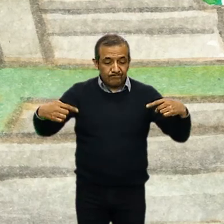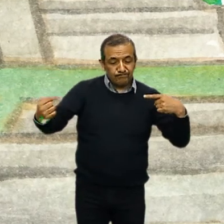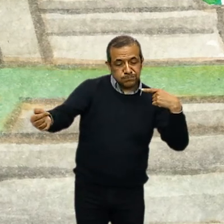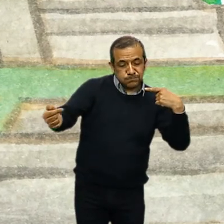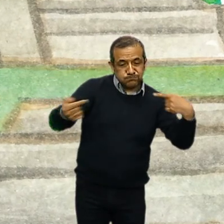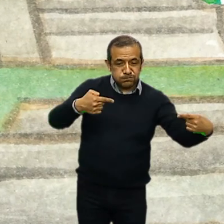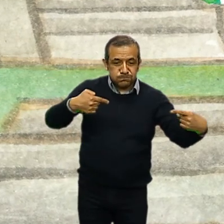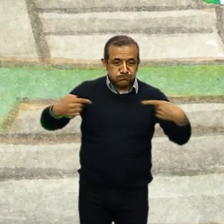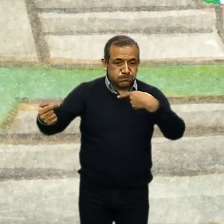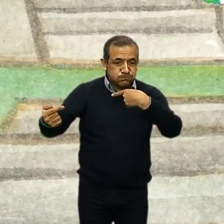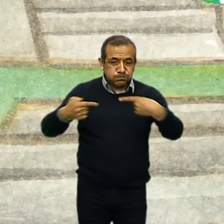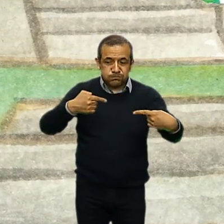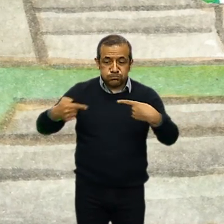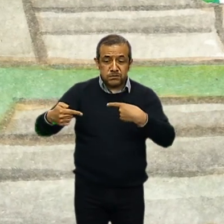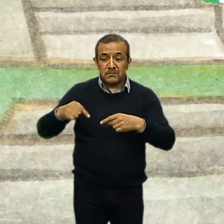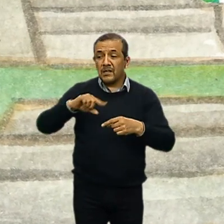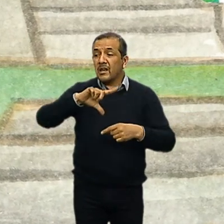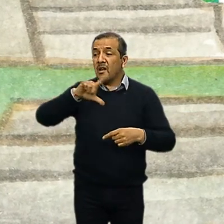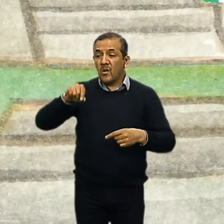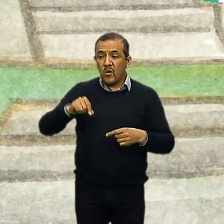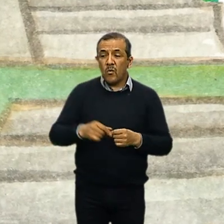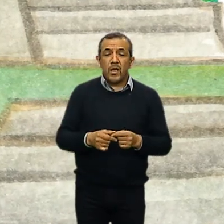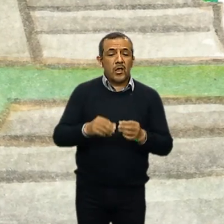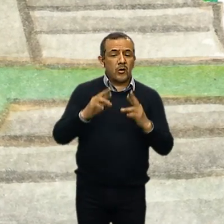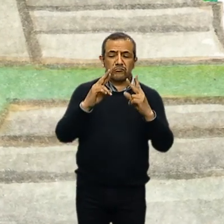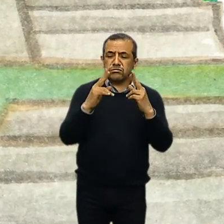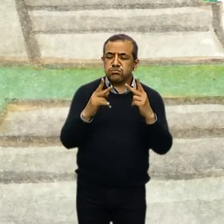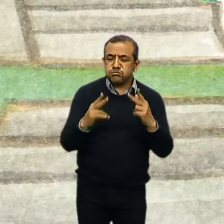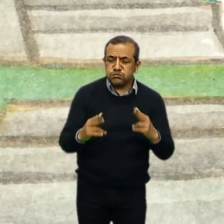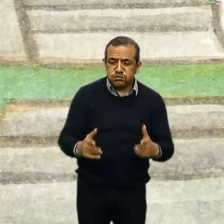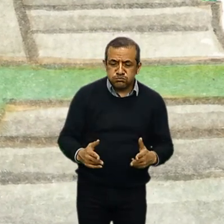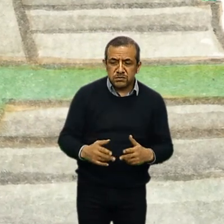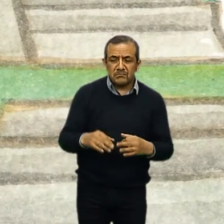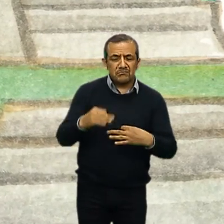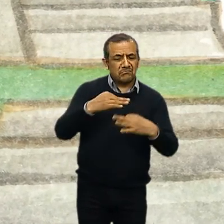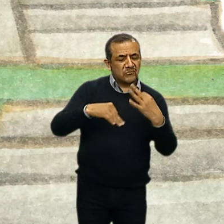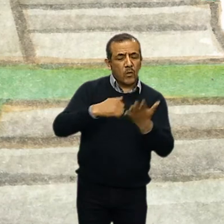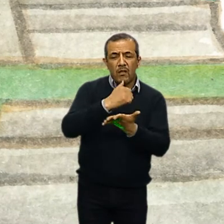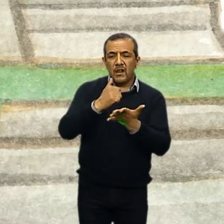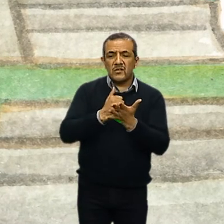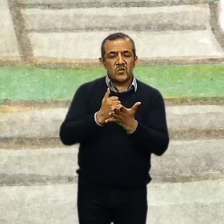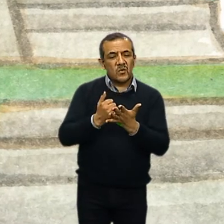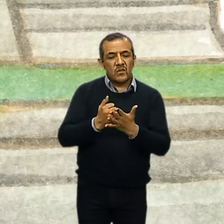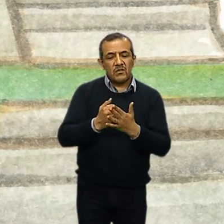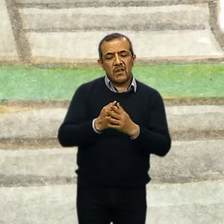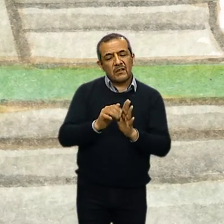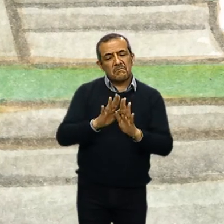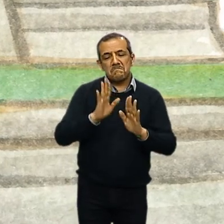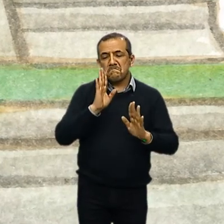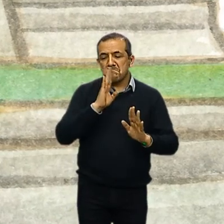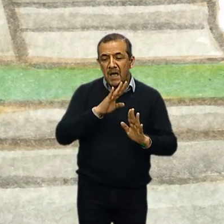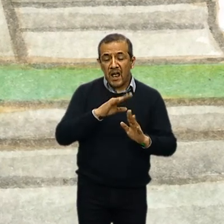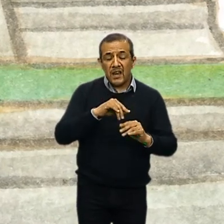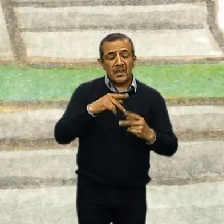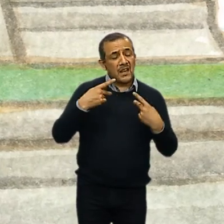que llevaron a un desorden que afectó a toda la ciudad, haciendo que la gente tuviera que irse de manera repentina.